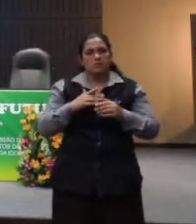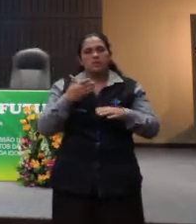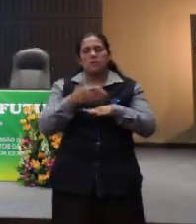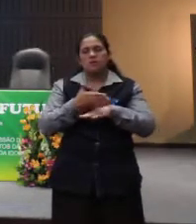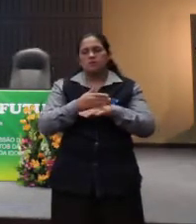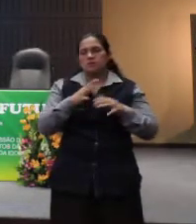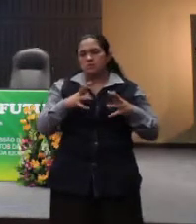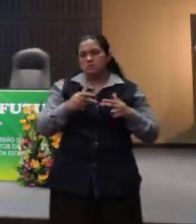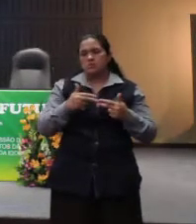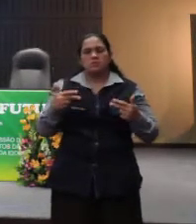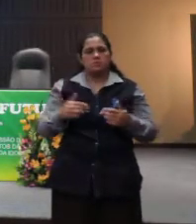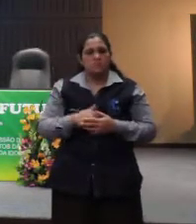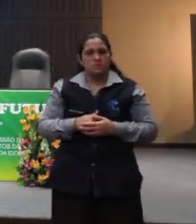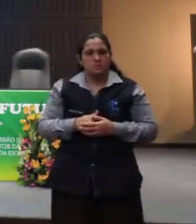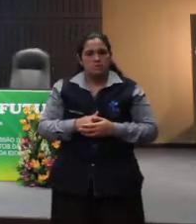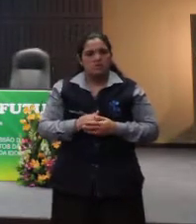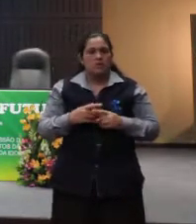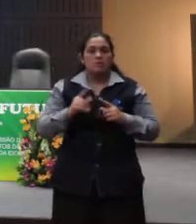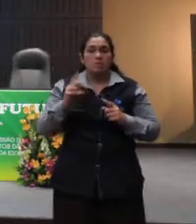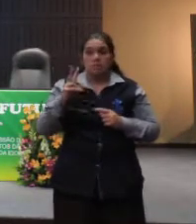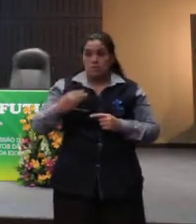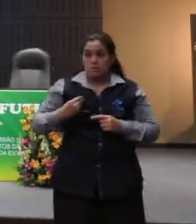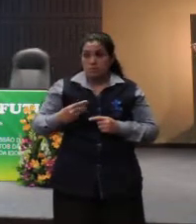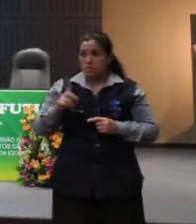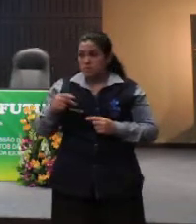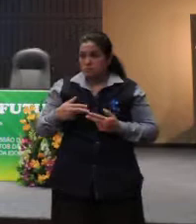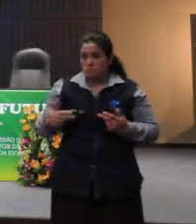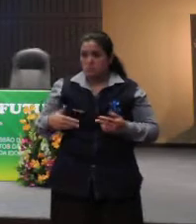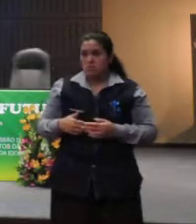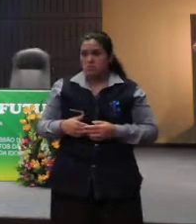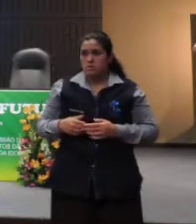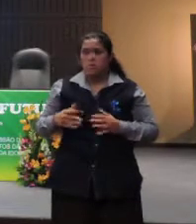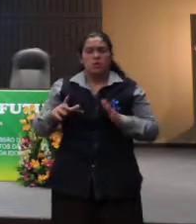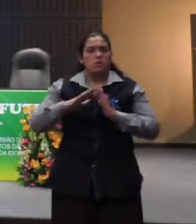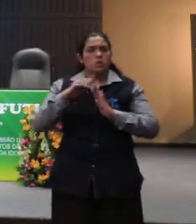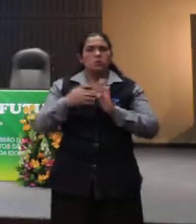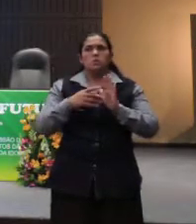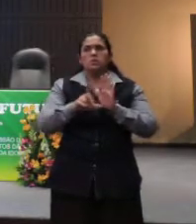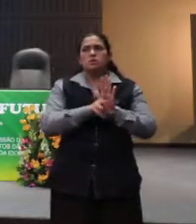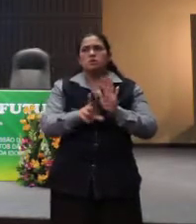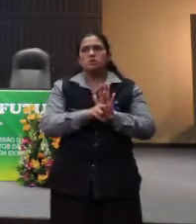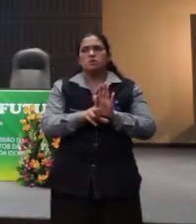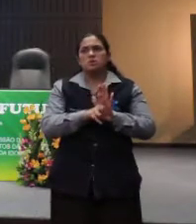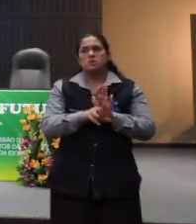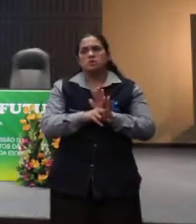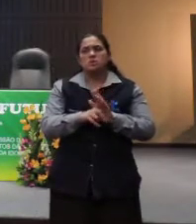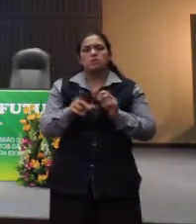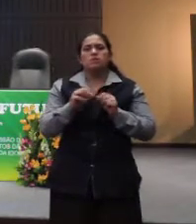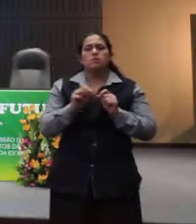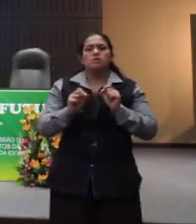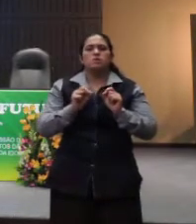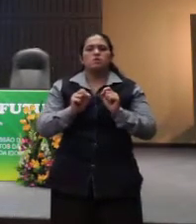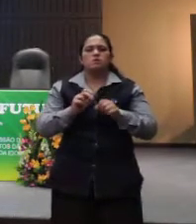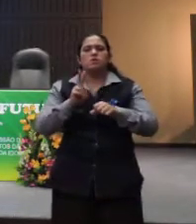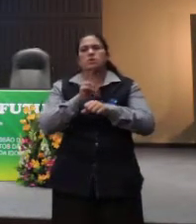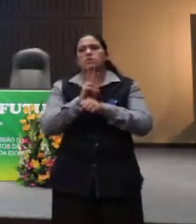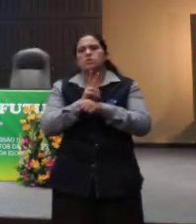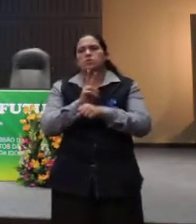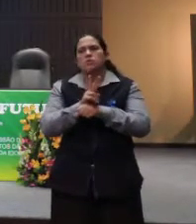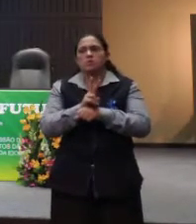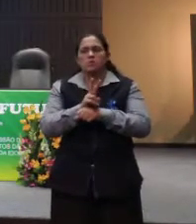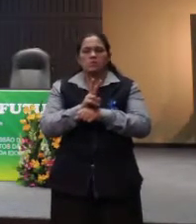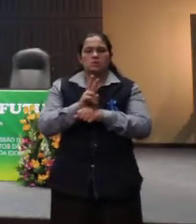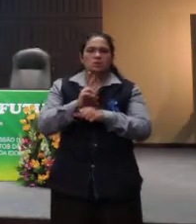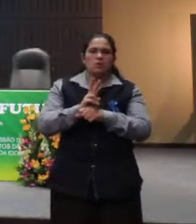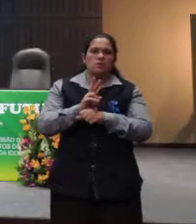características. E a nossa vida é isso. É para isso. Toda legislação vem para proteger e deixar o